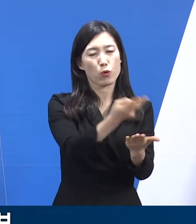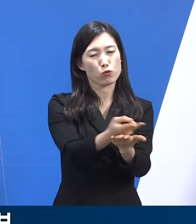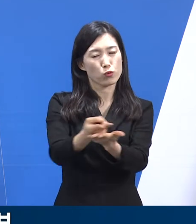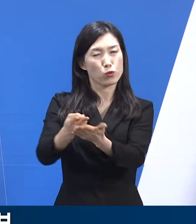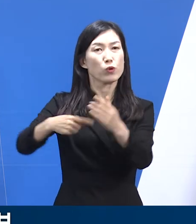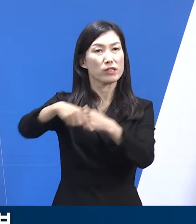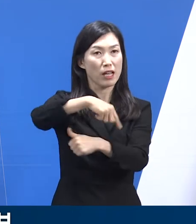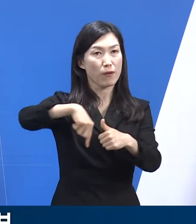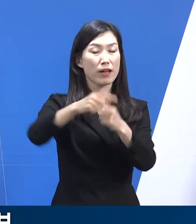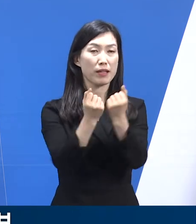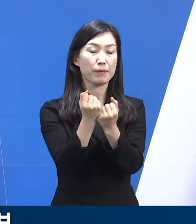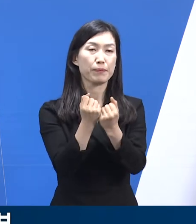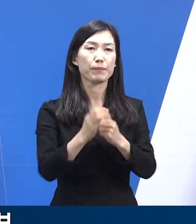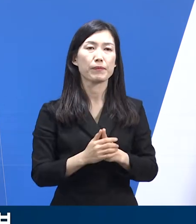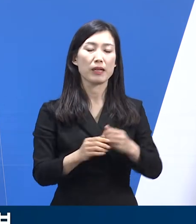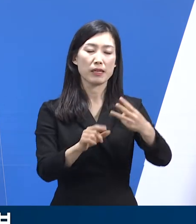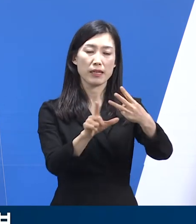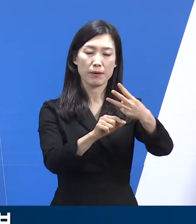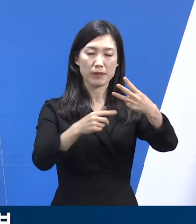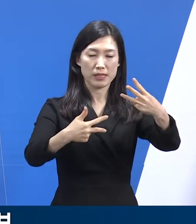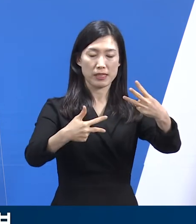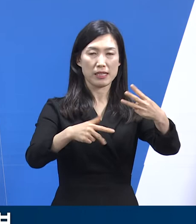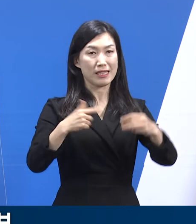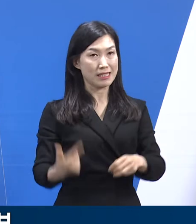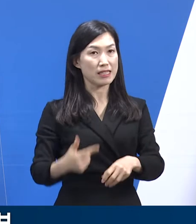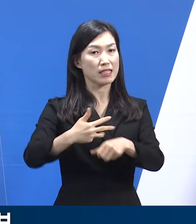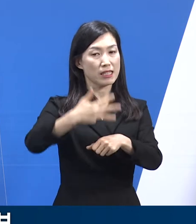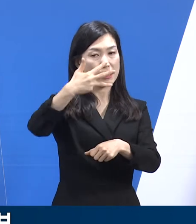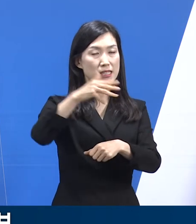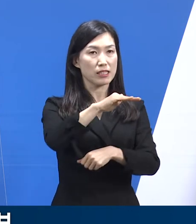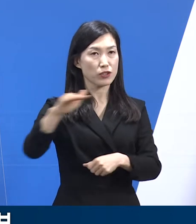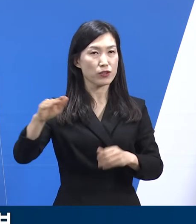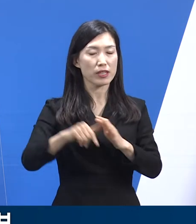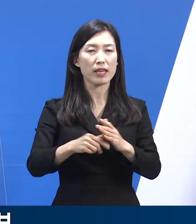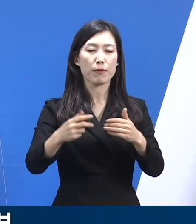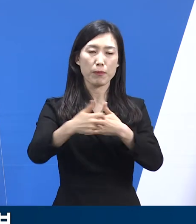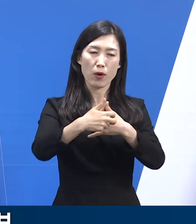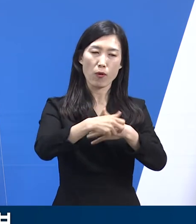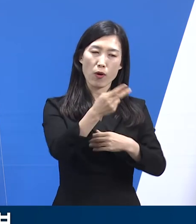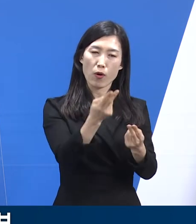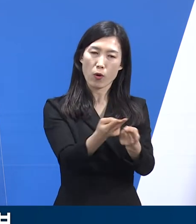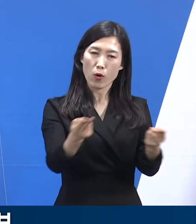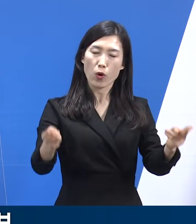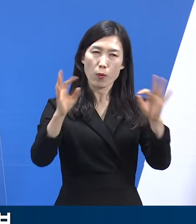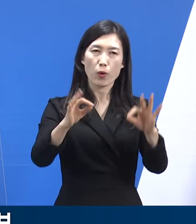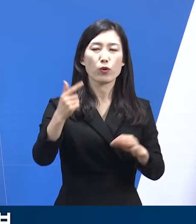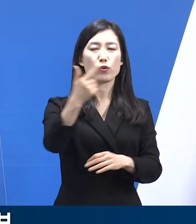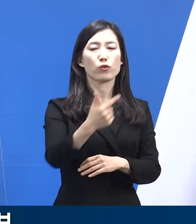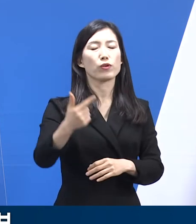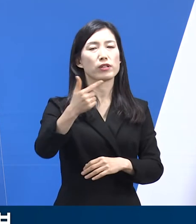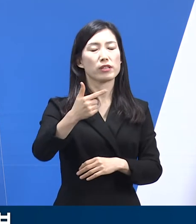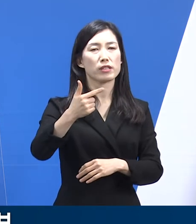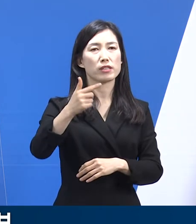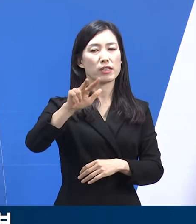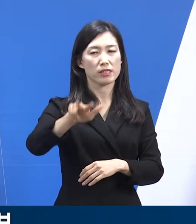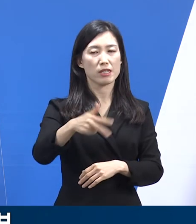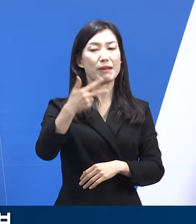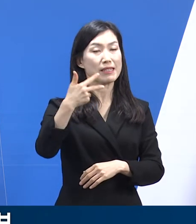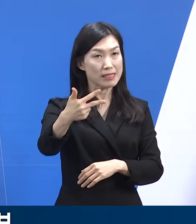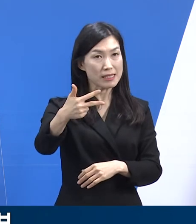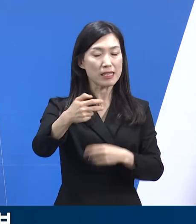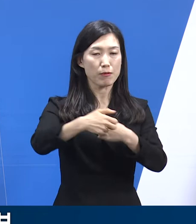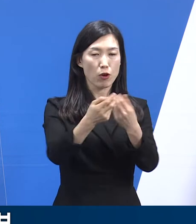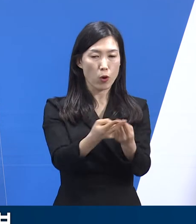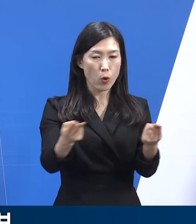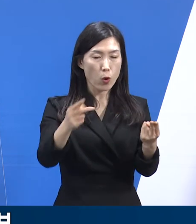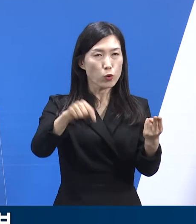말씀드리겠습니다. 3월 7일 20시 기준 도내 의료기관 확보 병상은 6,717병상으로